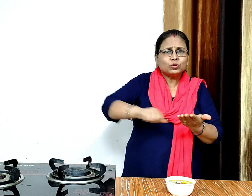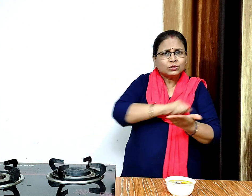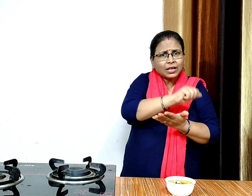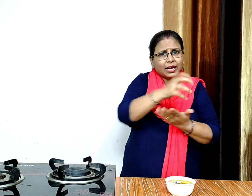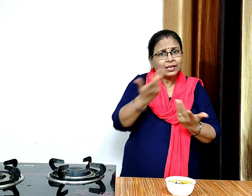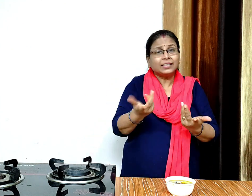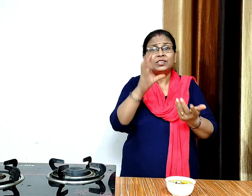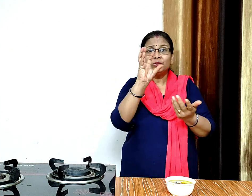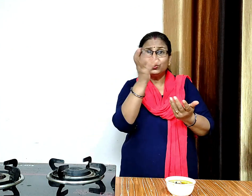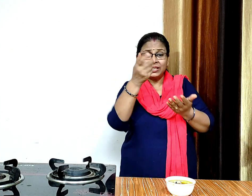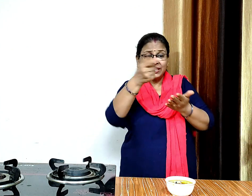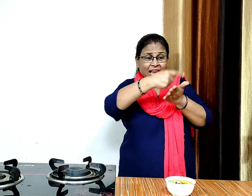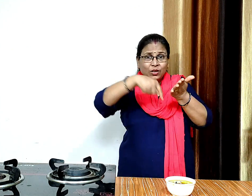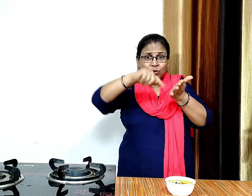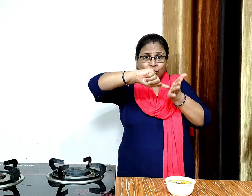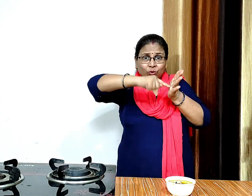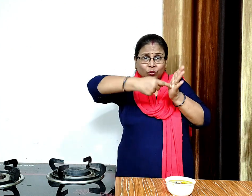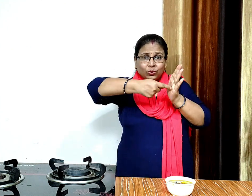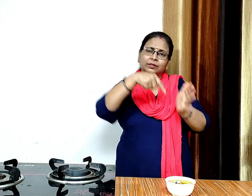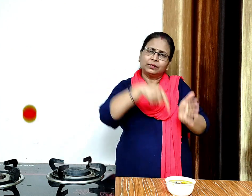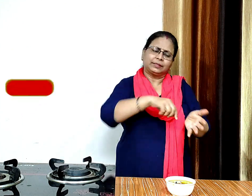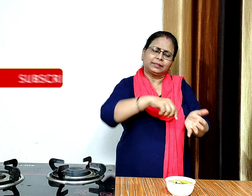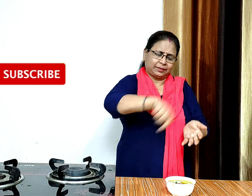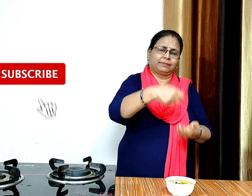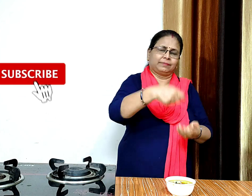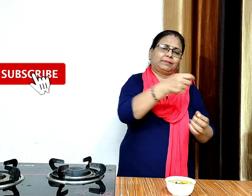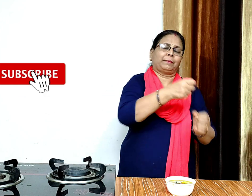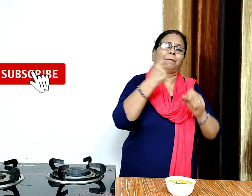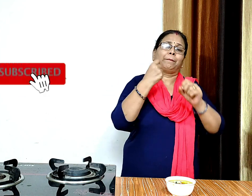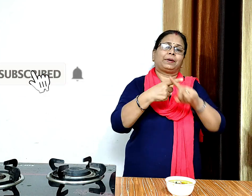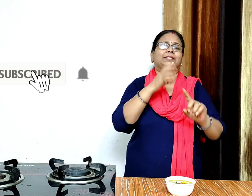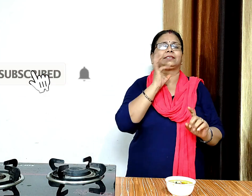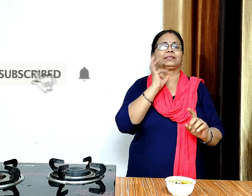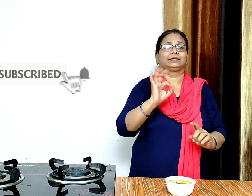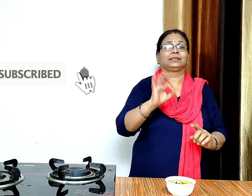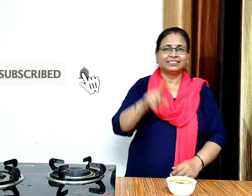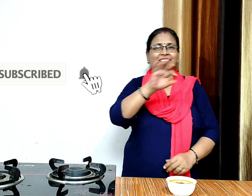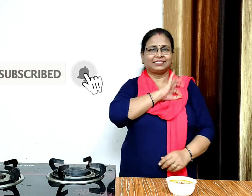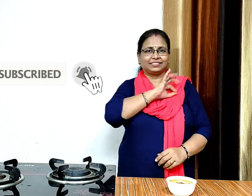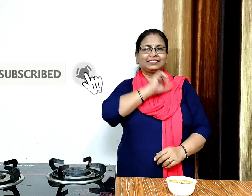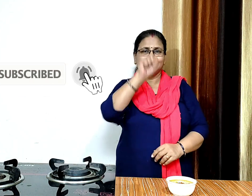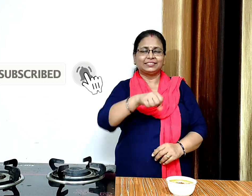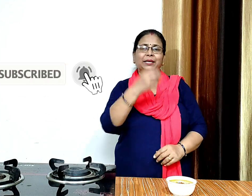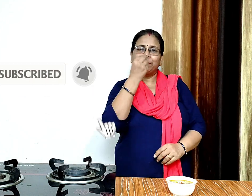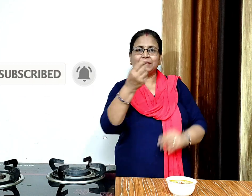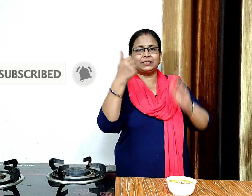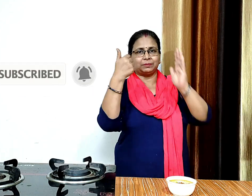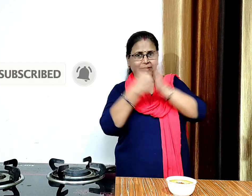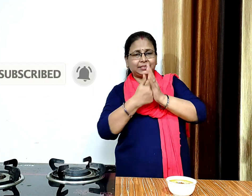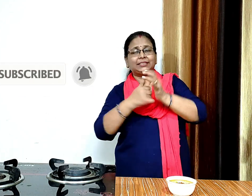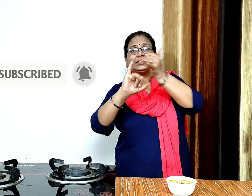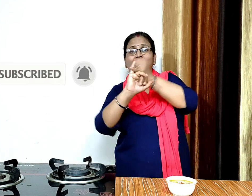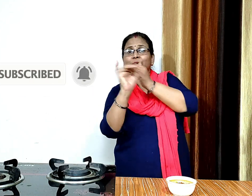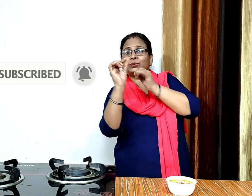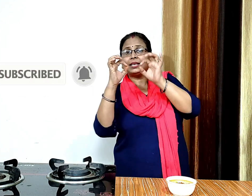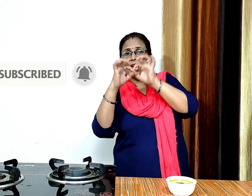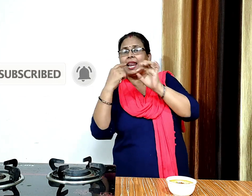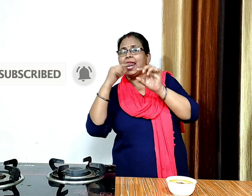वड़ा या इडली के साथ इंचॉय कर सकते हैं अगर आपको मेठी वीडियो पसंद आई हो तो इस वीडियो को लाइक और शनल को सब्स्राइब करना ना